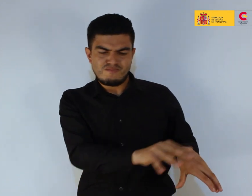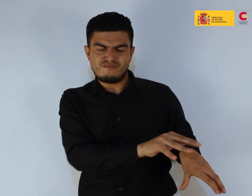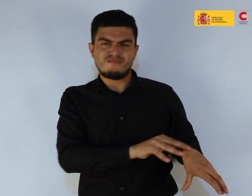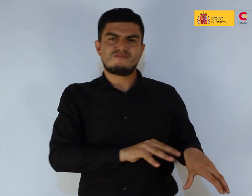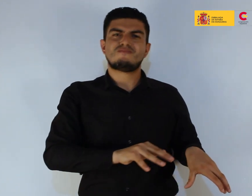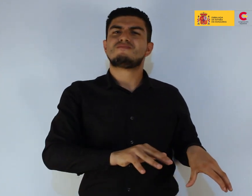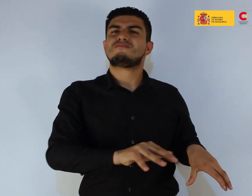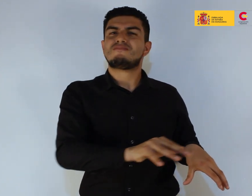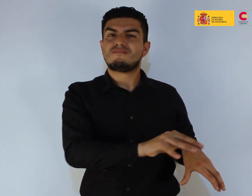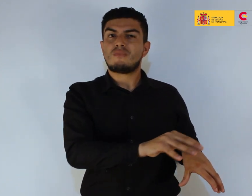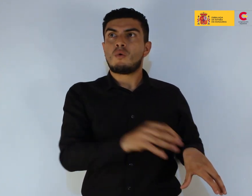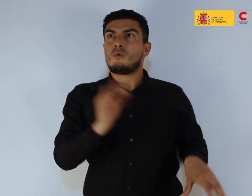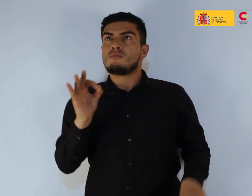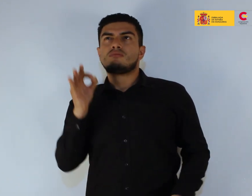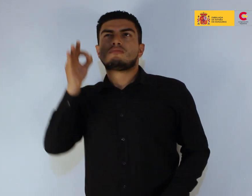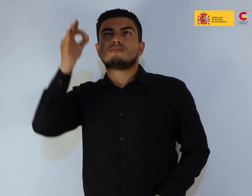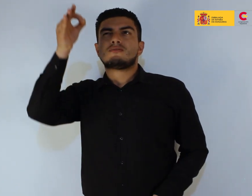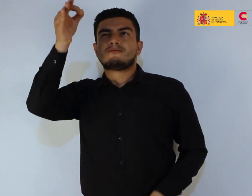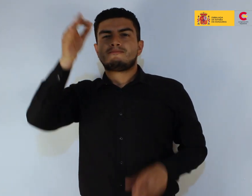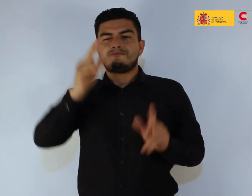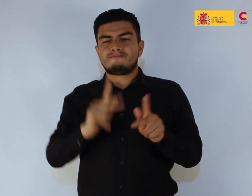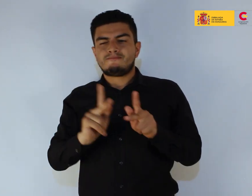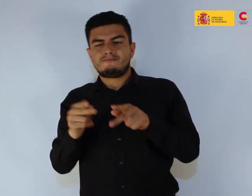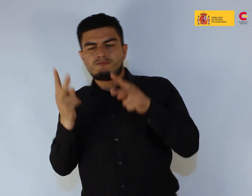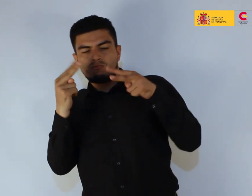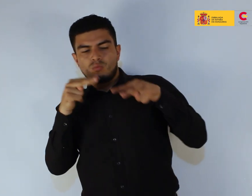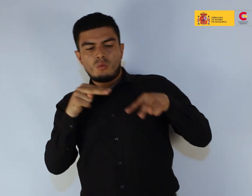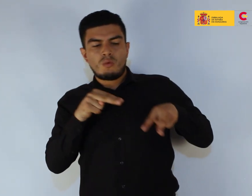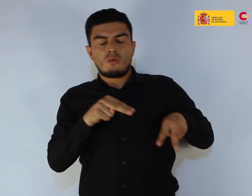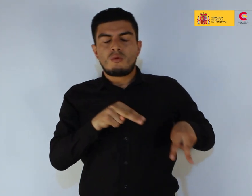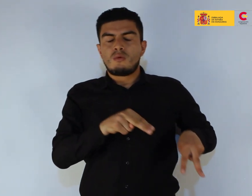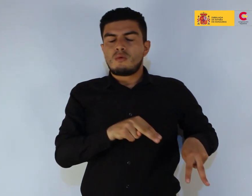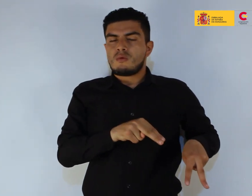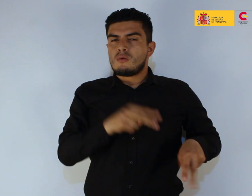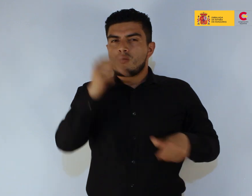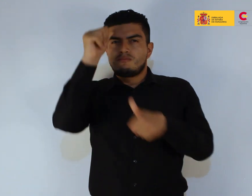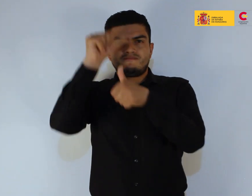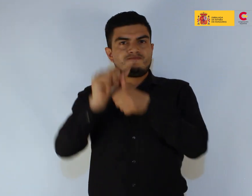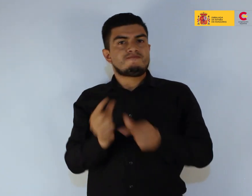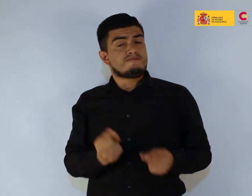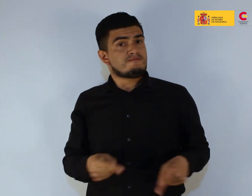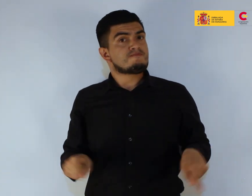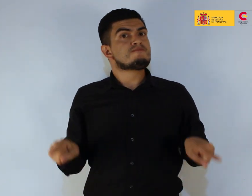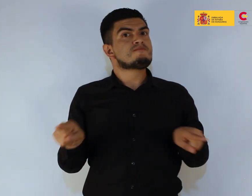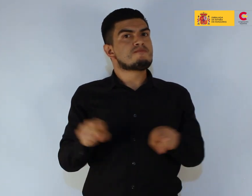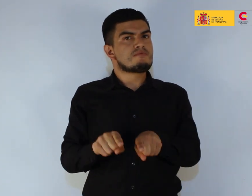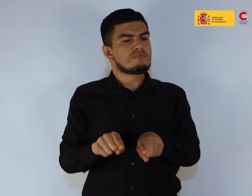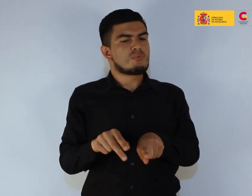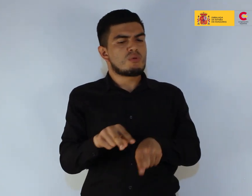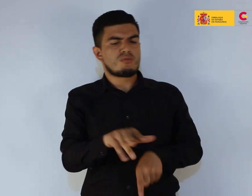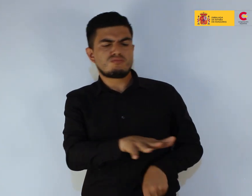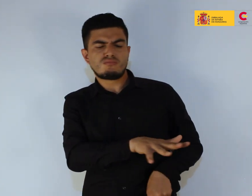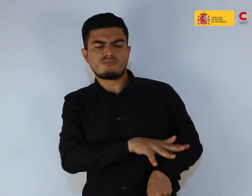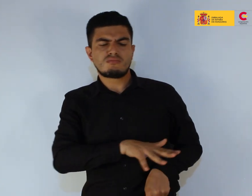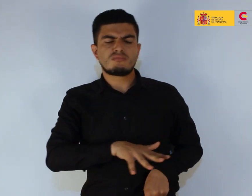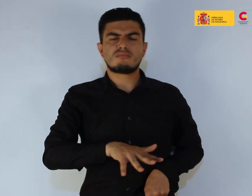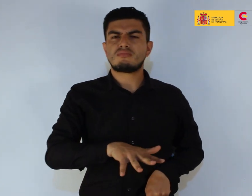un archivo del futuro, de lo que habrá sido. En este sentido, dicho archivo opera desde el principio de que cualquier cosa